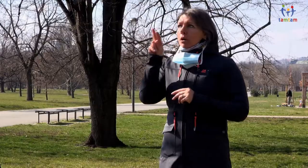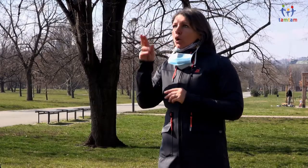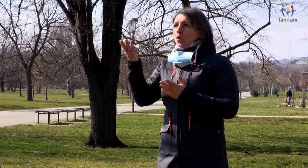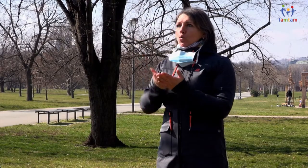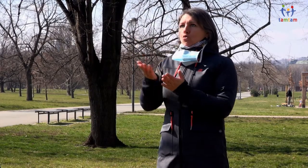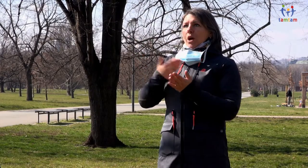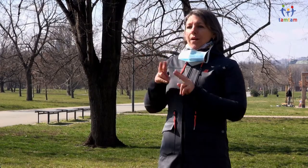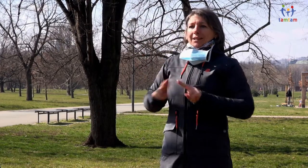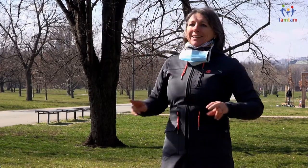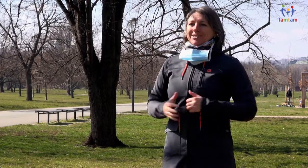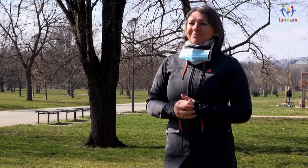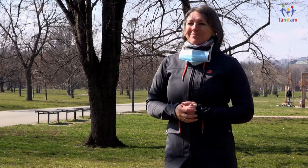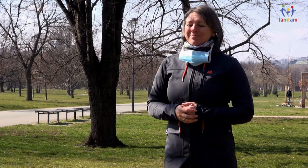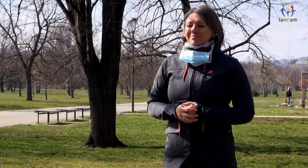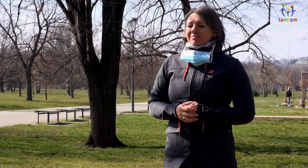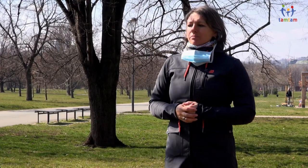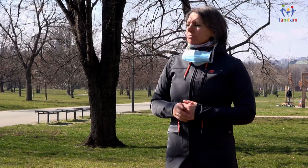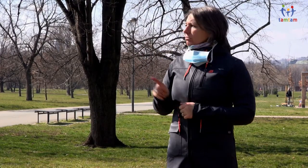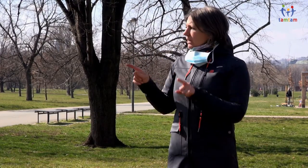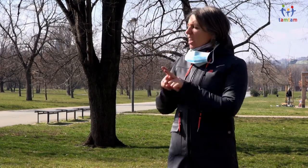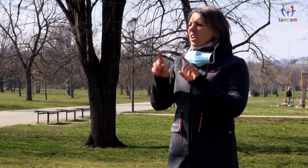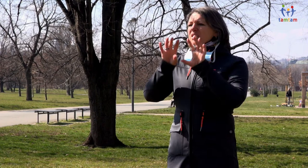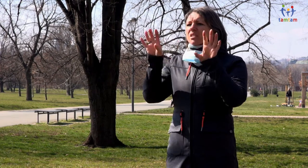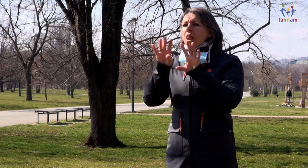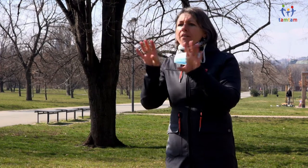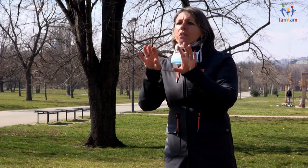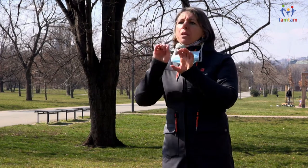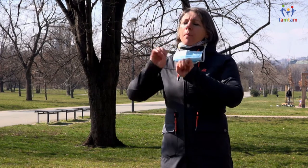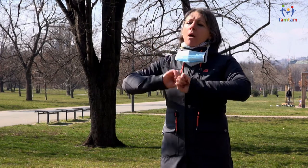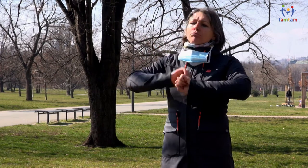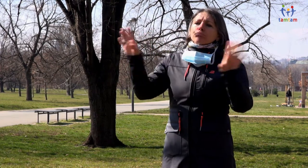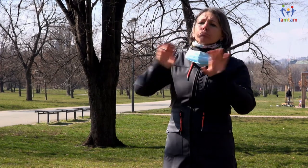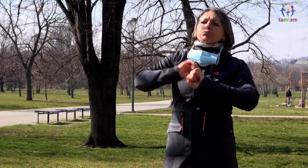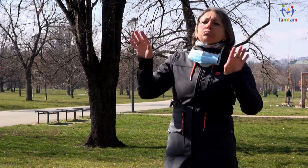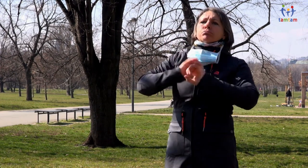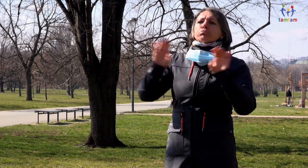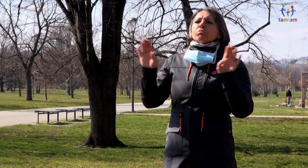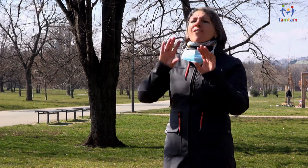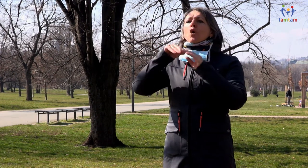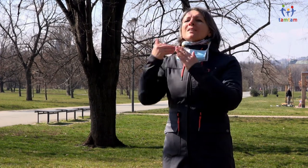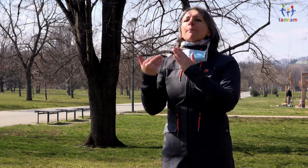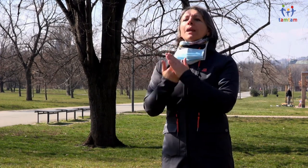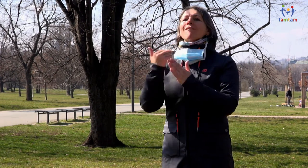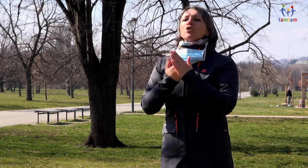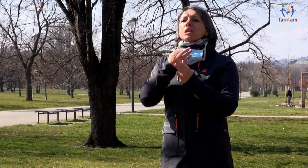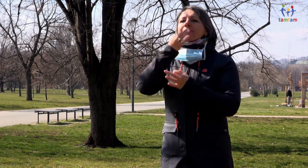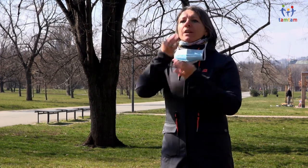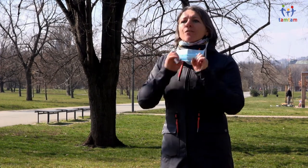Velmi často v televizi teď běží kanály, obyčejně v domácnosti, kde jsou spravodajské relace. Co byste doporučovala v